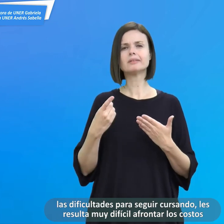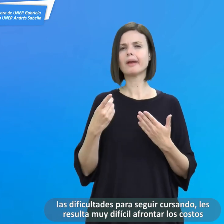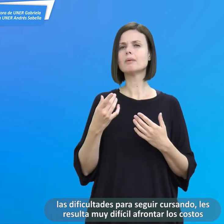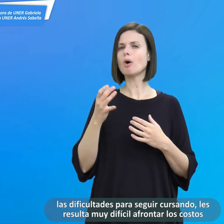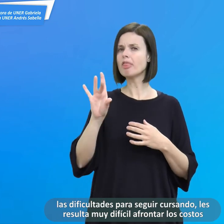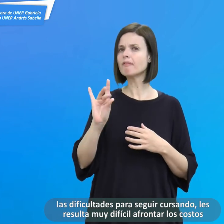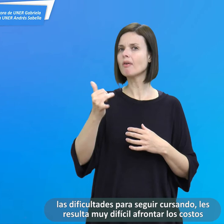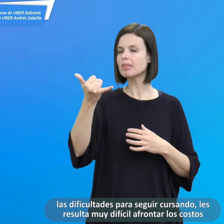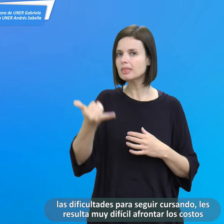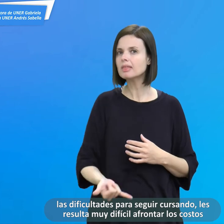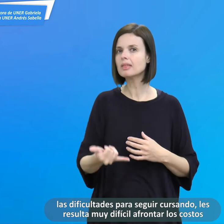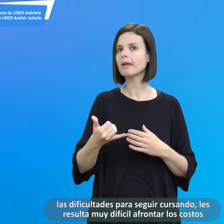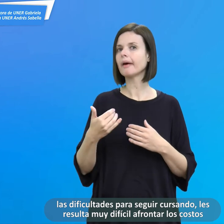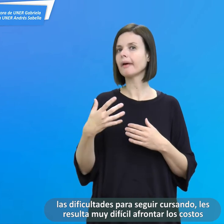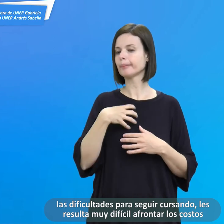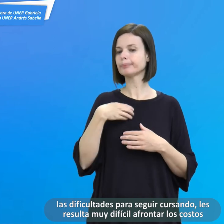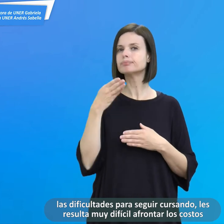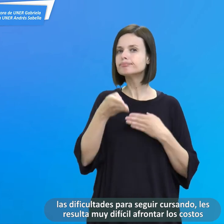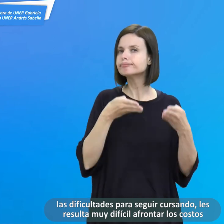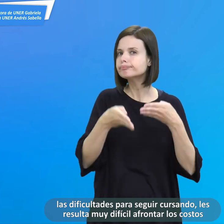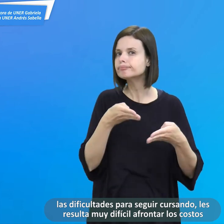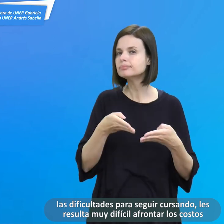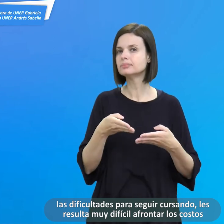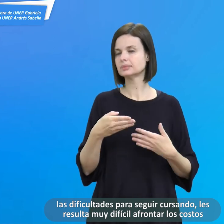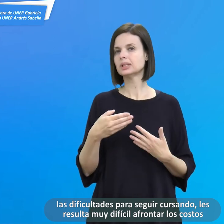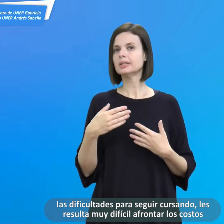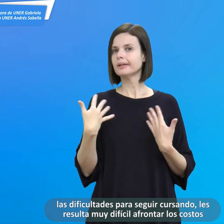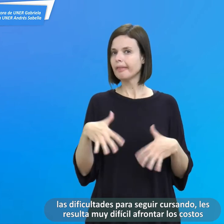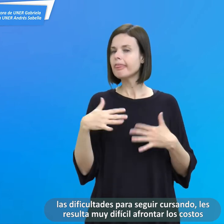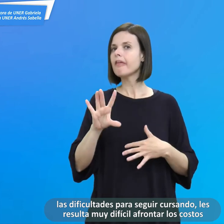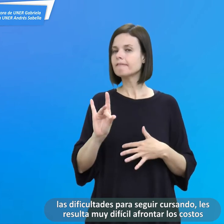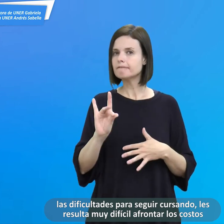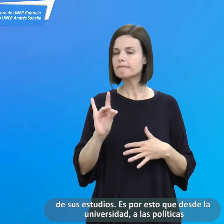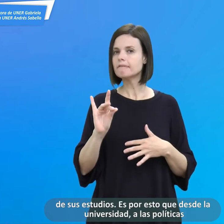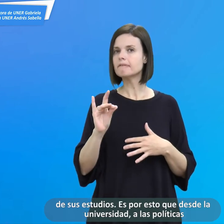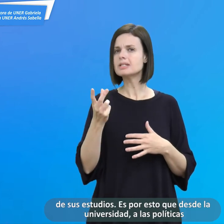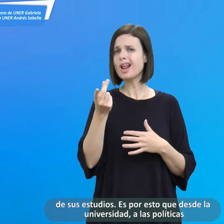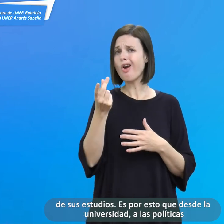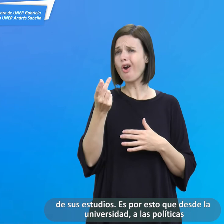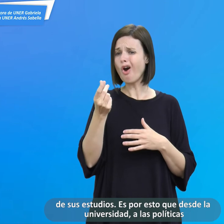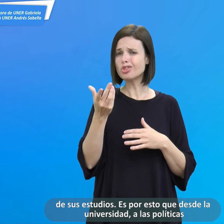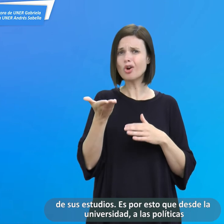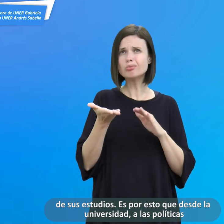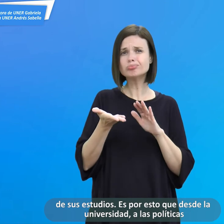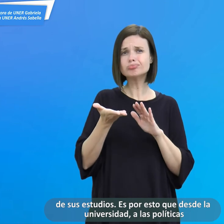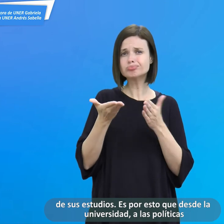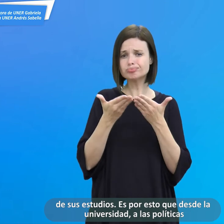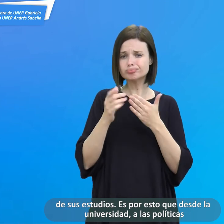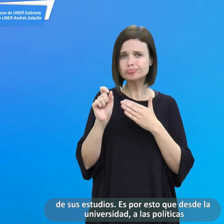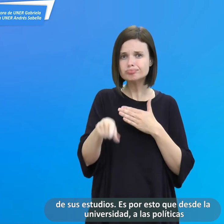multiplican las dificultades para seguir cursando. Les resulta muy difícil afrontar los costos de sus